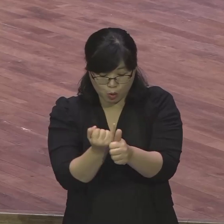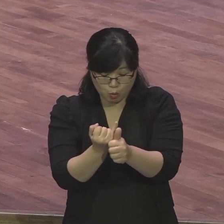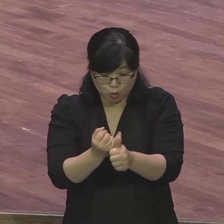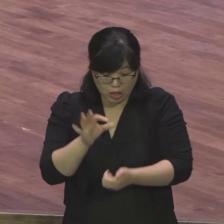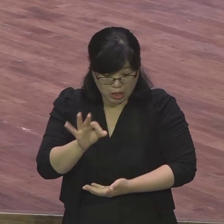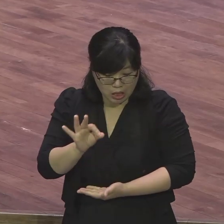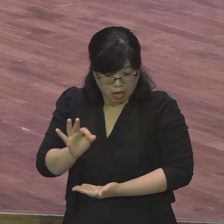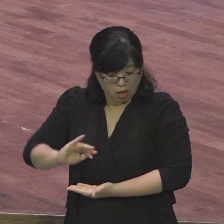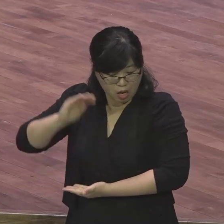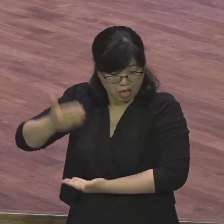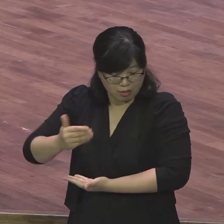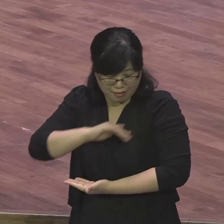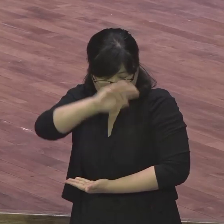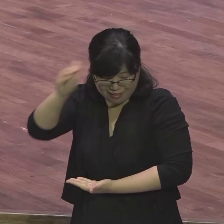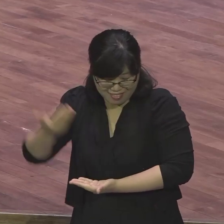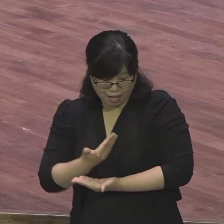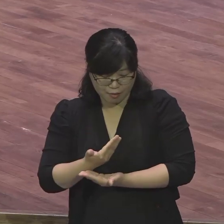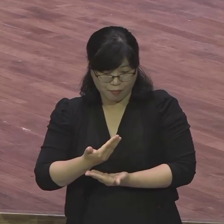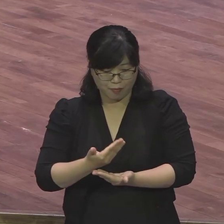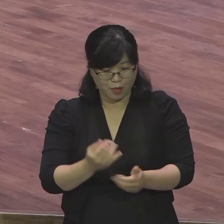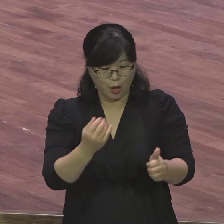은신하면서 그렇게 같이 했어요.